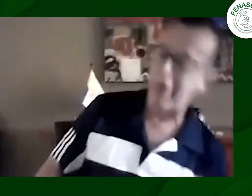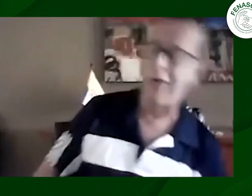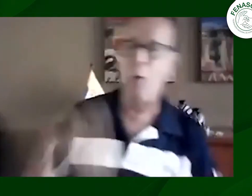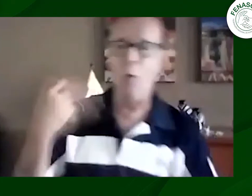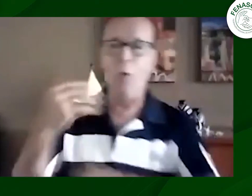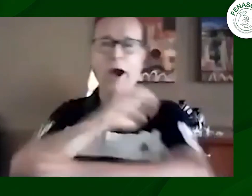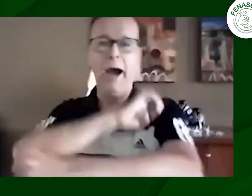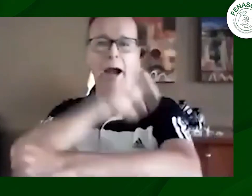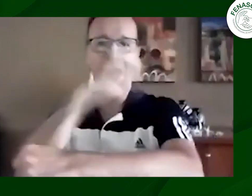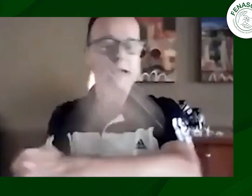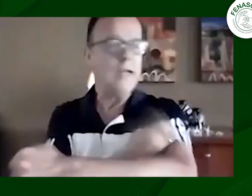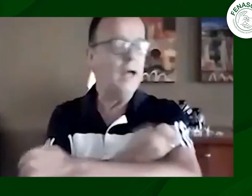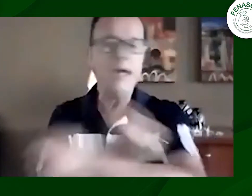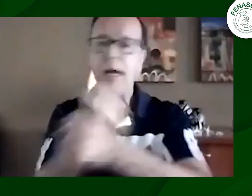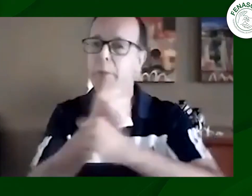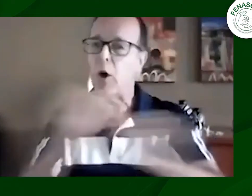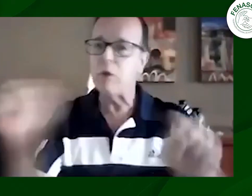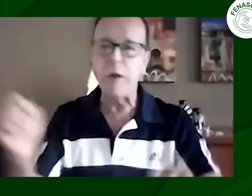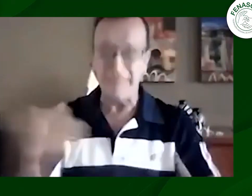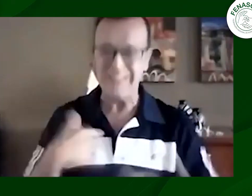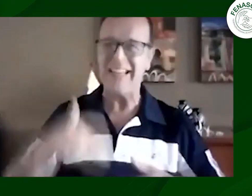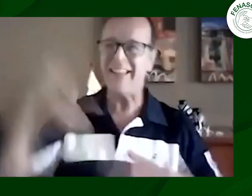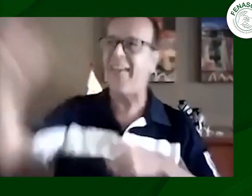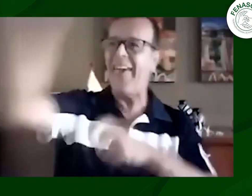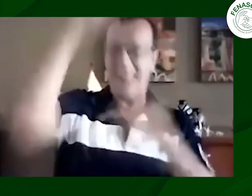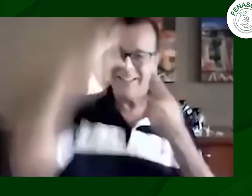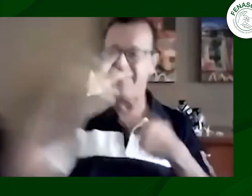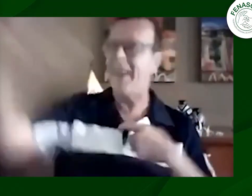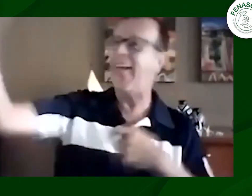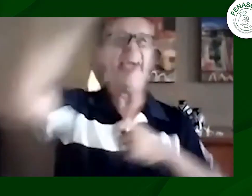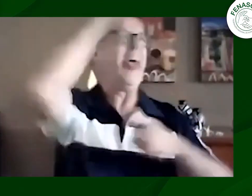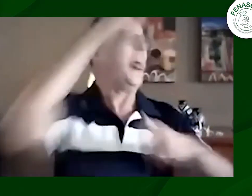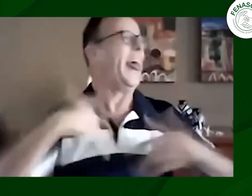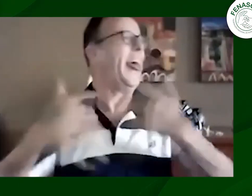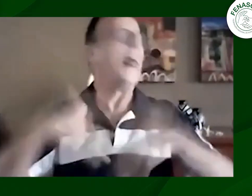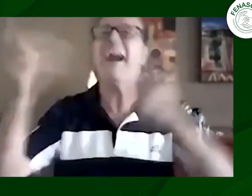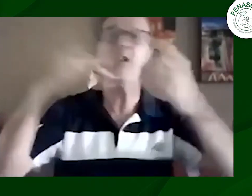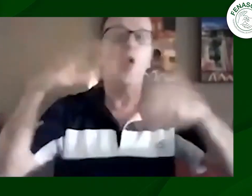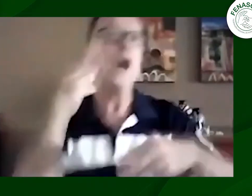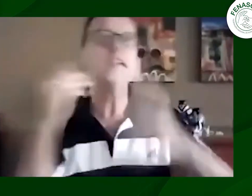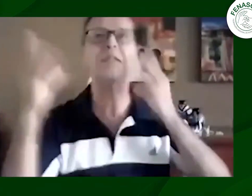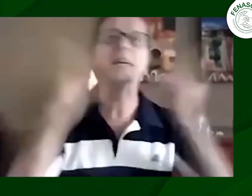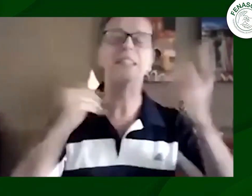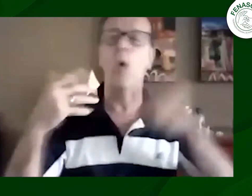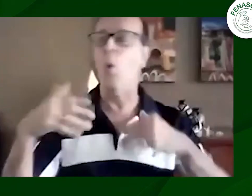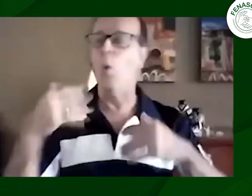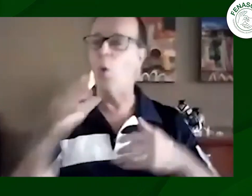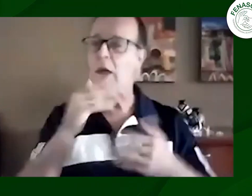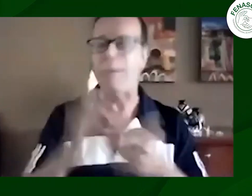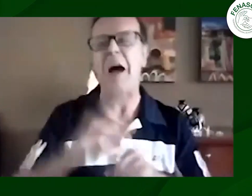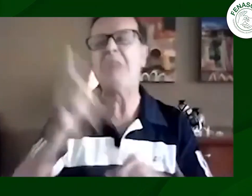bueno ver incluso cómo todos terminaron súper cansados después de todas las actividades del día